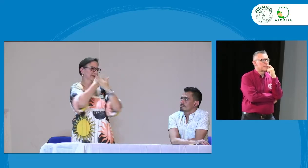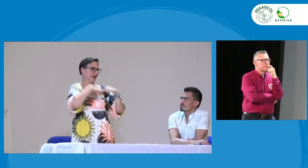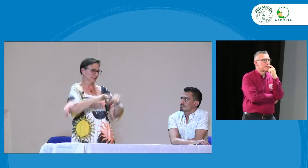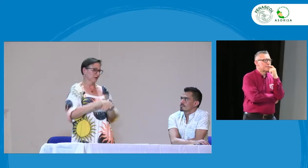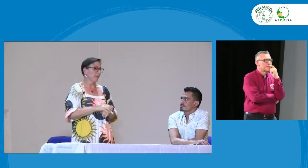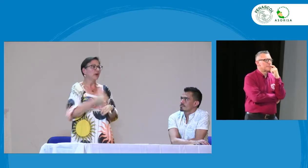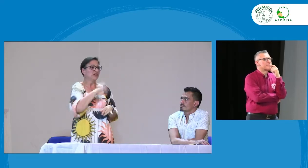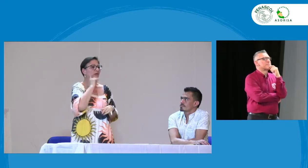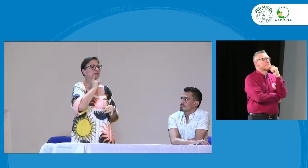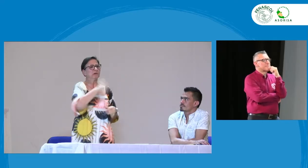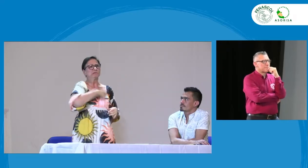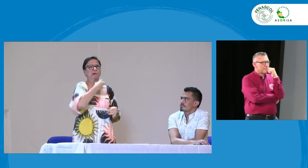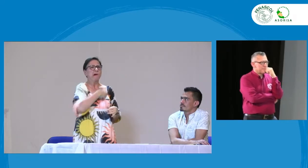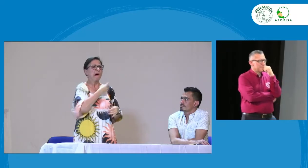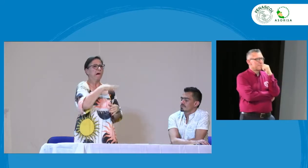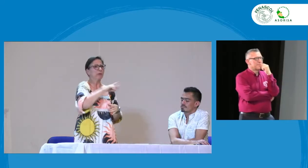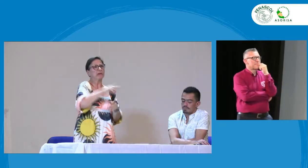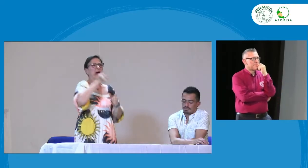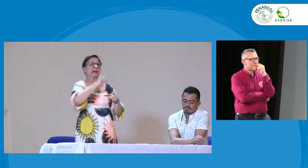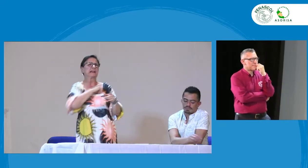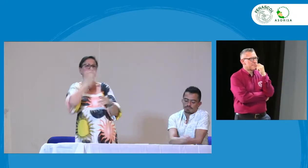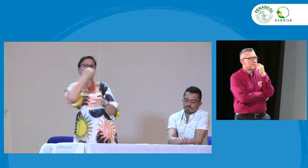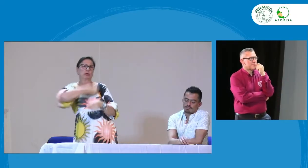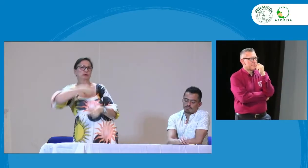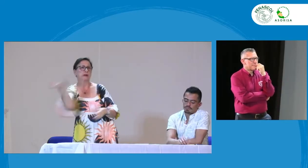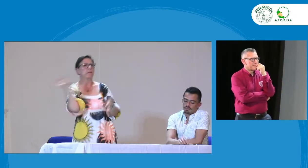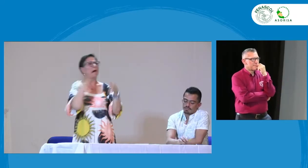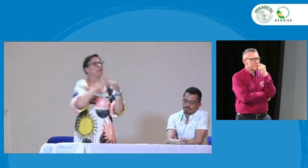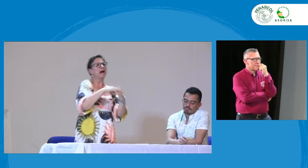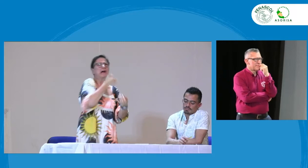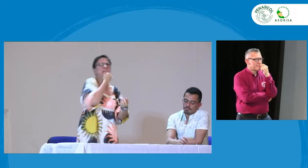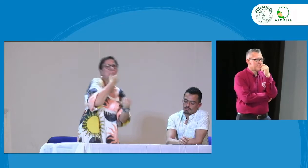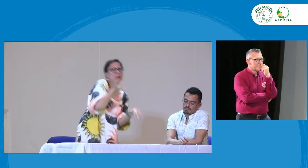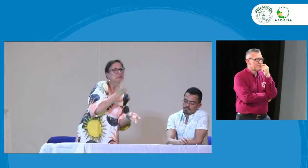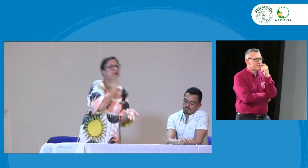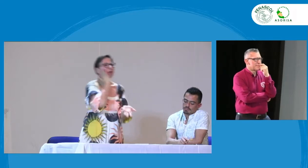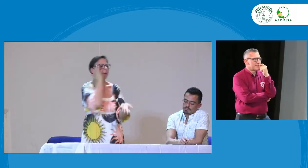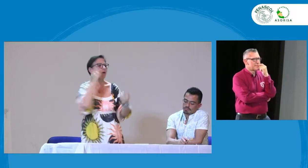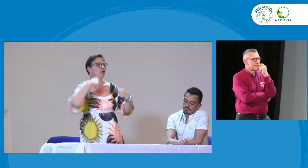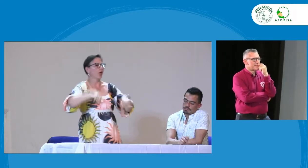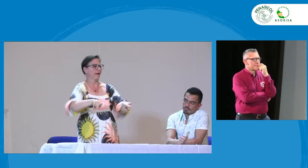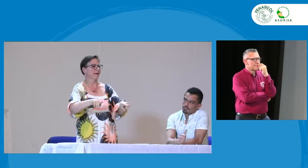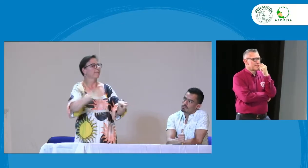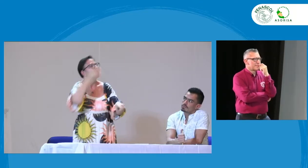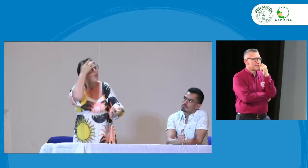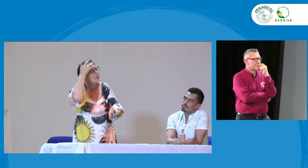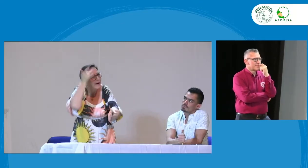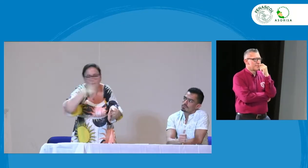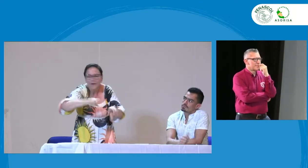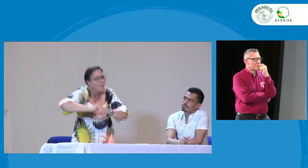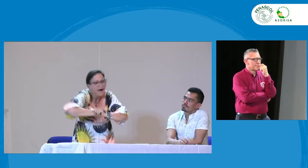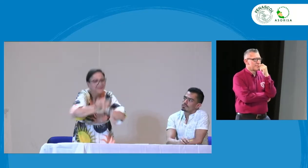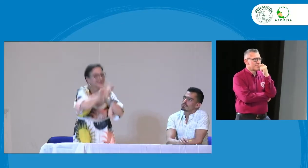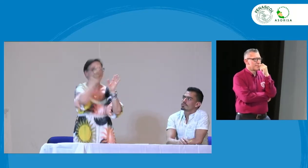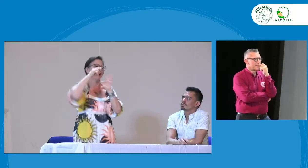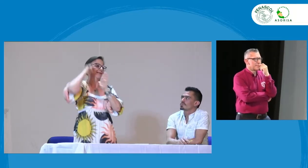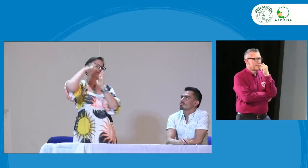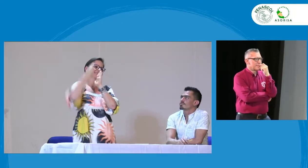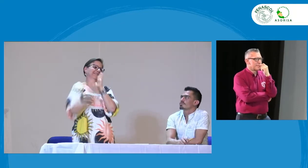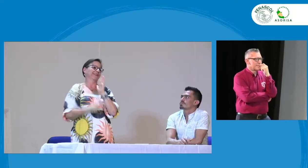que todavía para la comunidad sorda es confusa ¿cierto? y hay muchas quejas que pasa que es esta demora